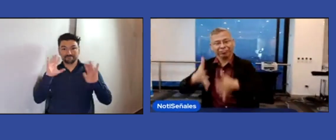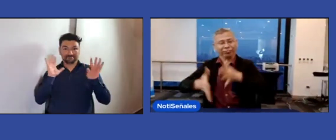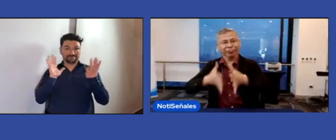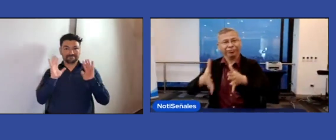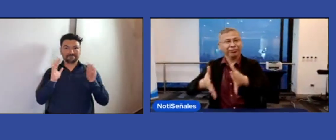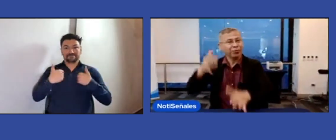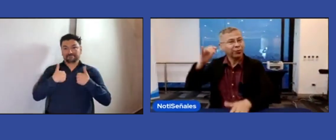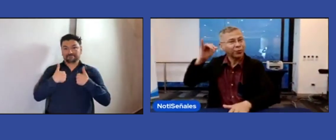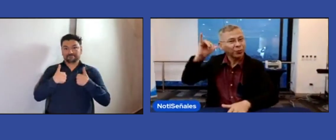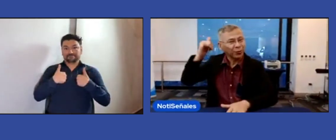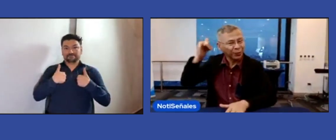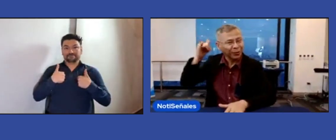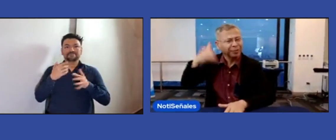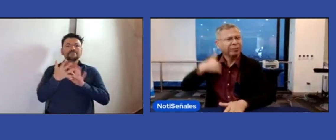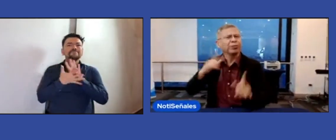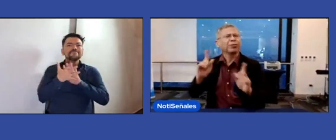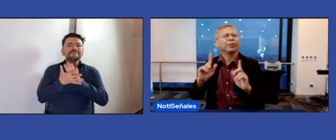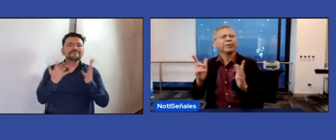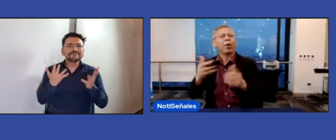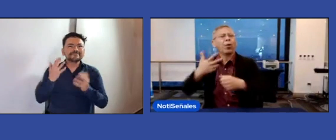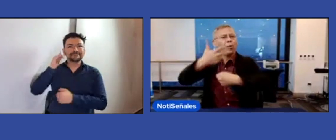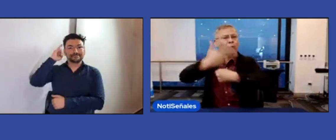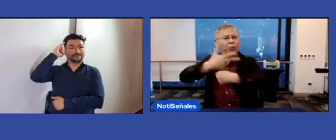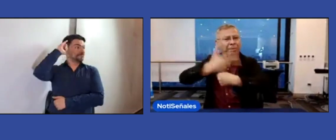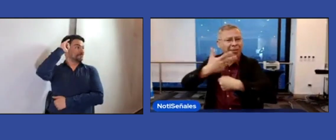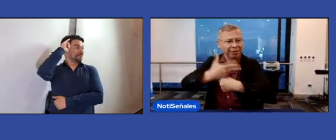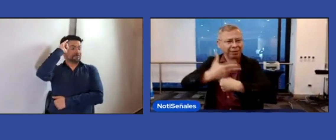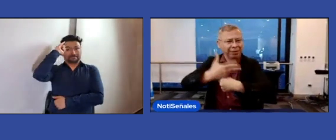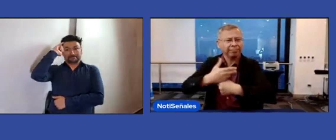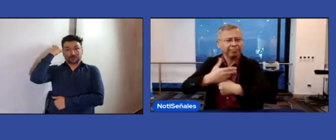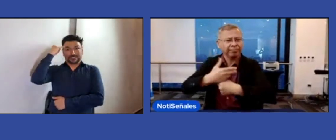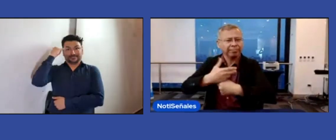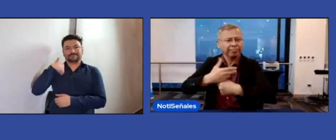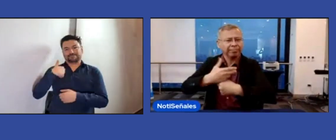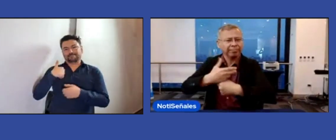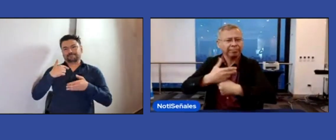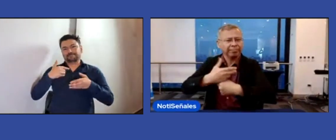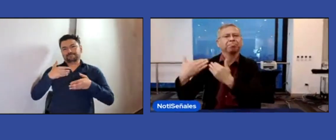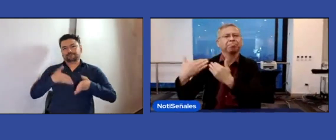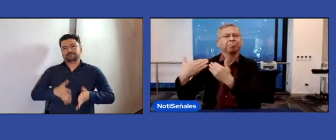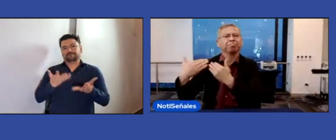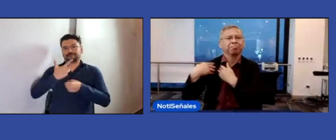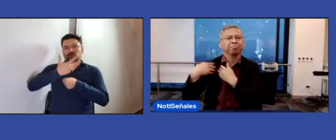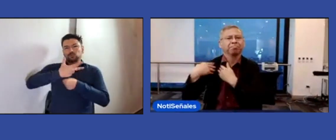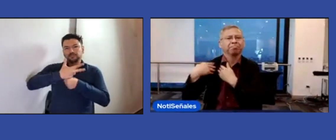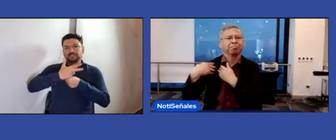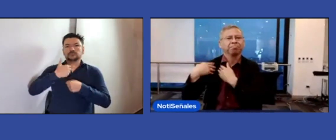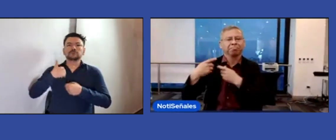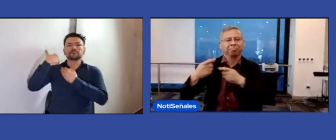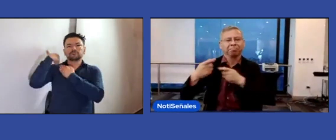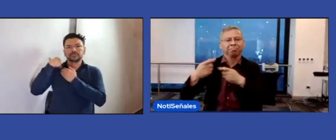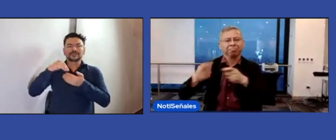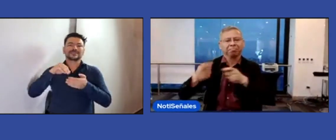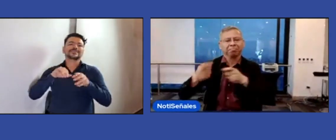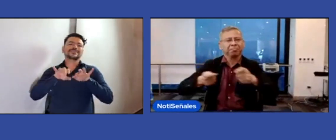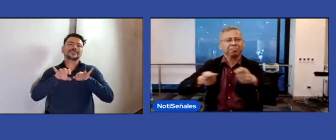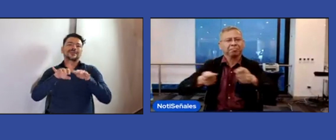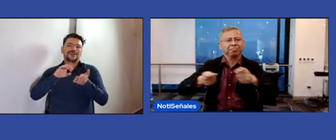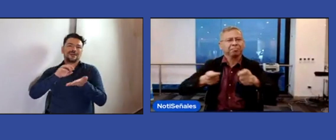Hola, soy Julio. Soy de Guatemala y soy el secretario regional de la